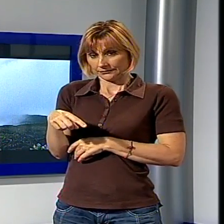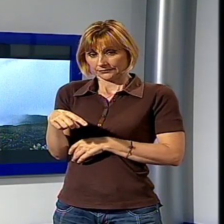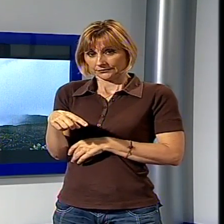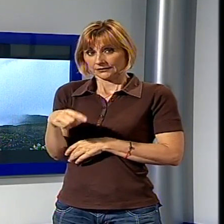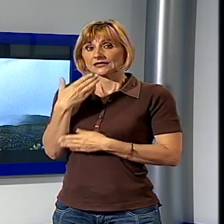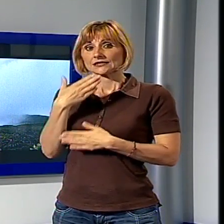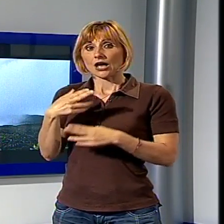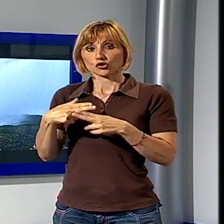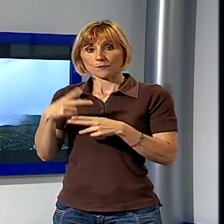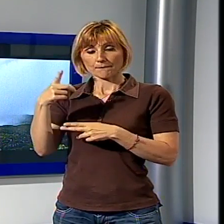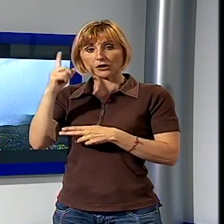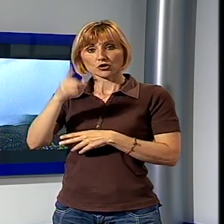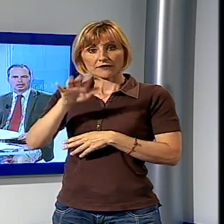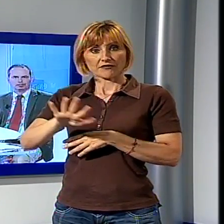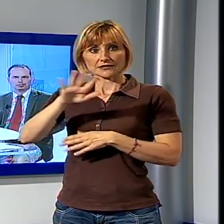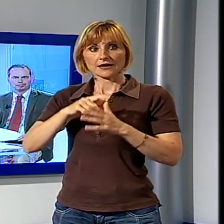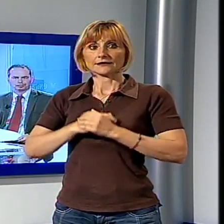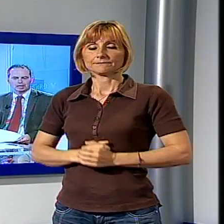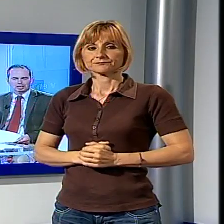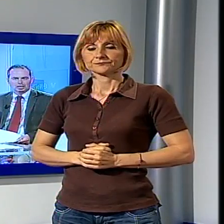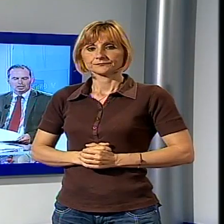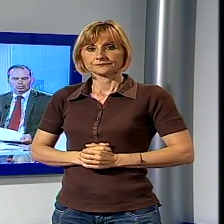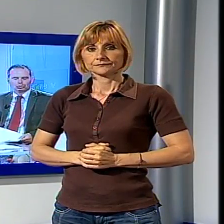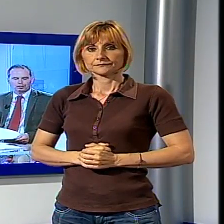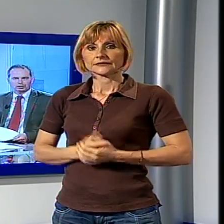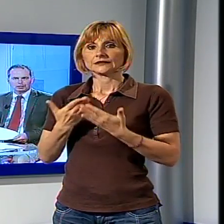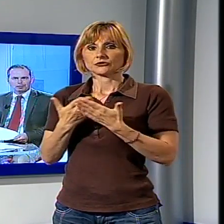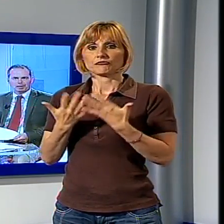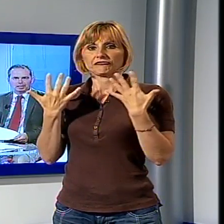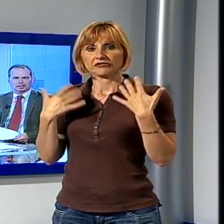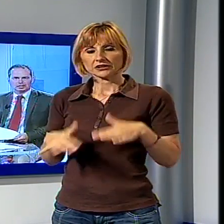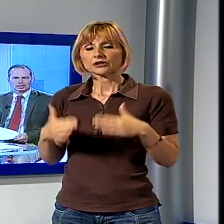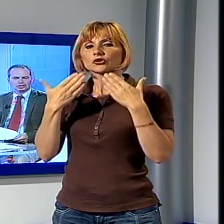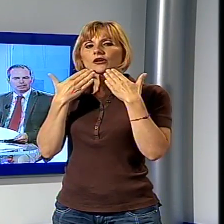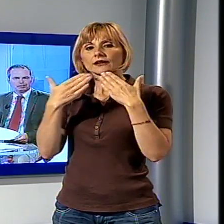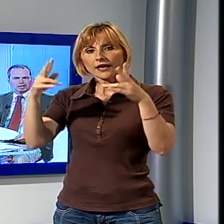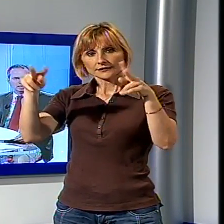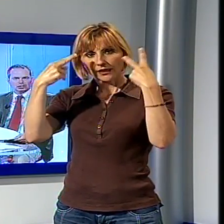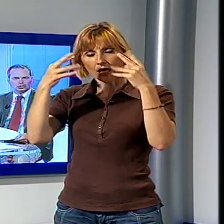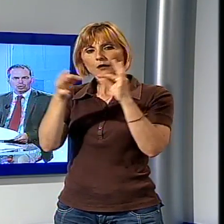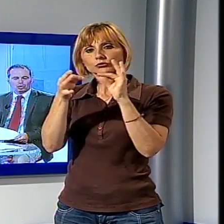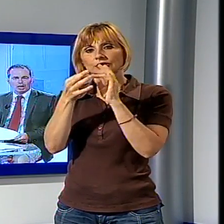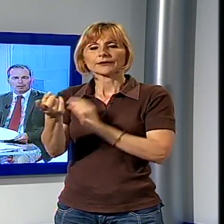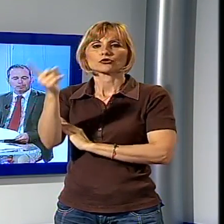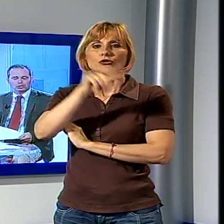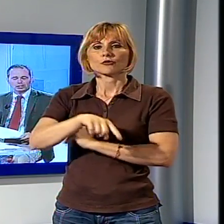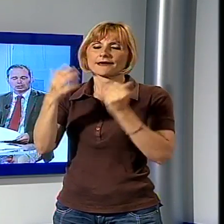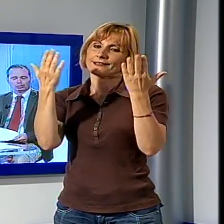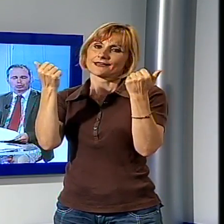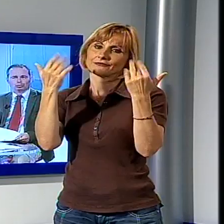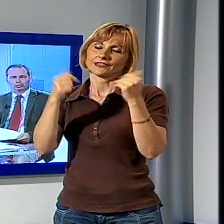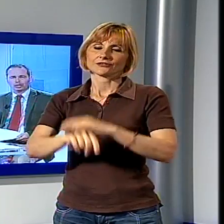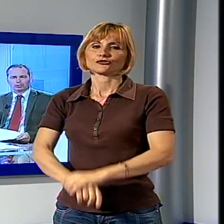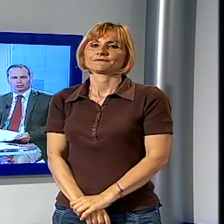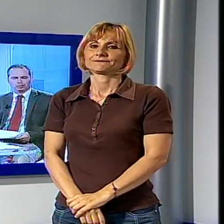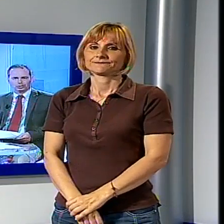appunto a San Romano Garfagnana è tutto per questa prima parte dell'ATG adesso la pubblicità è